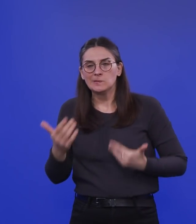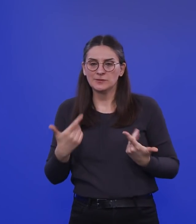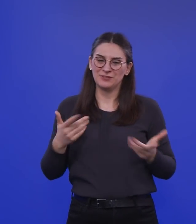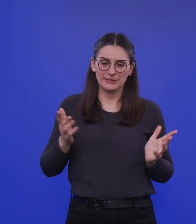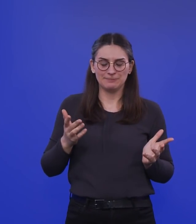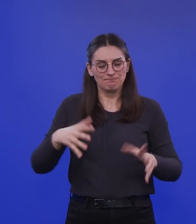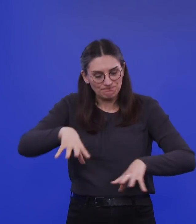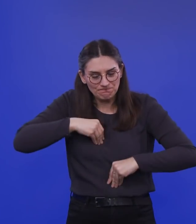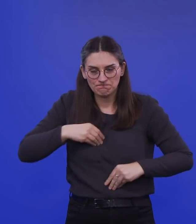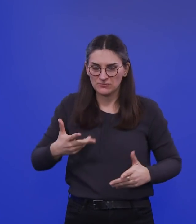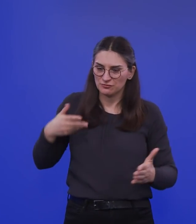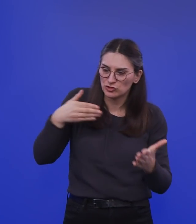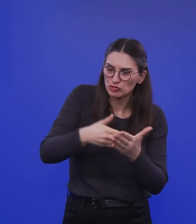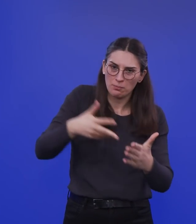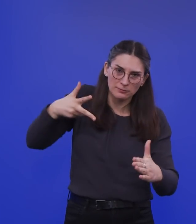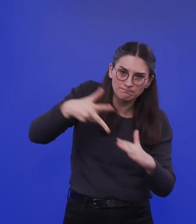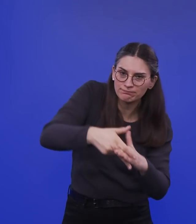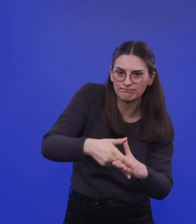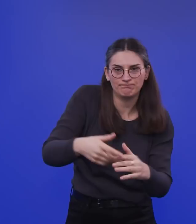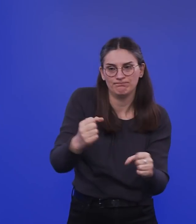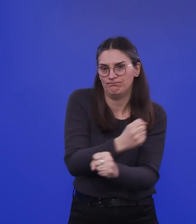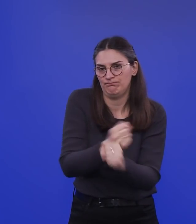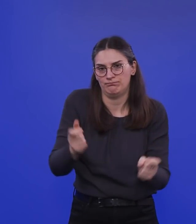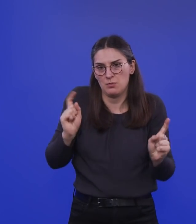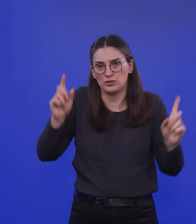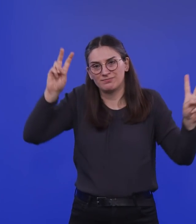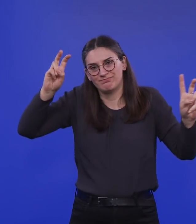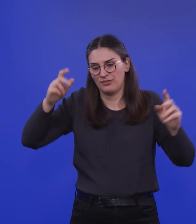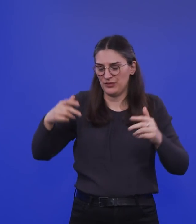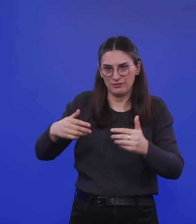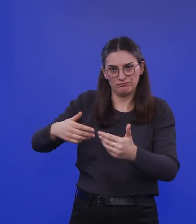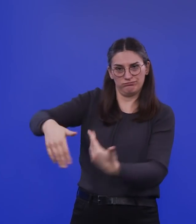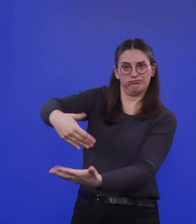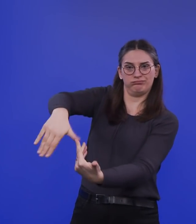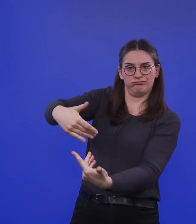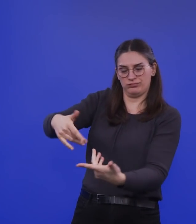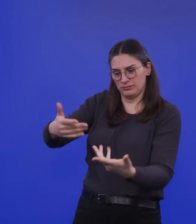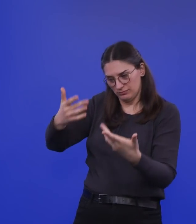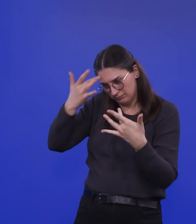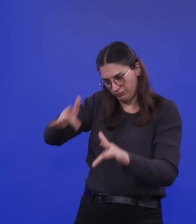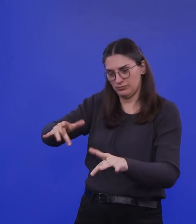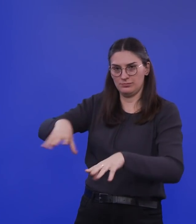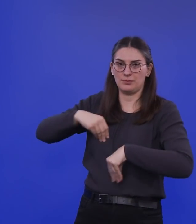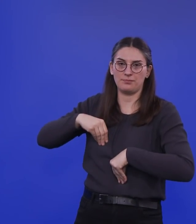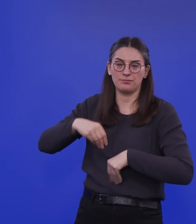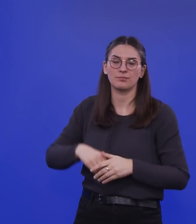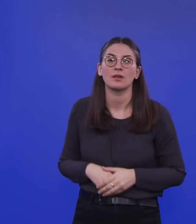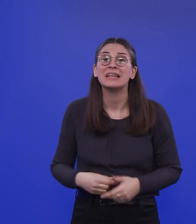aufhalten. Man muss das letztendlich irgendwie auch ein bisschen laufen lassen. Und ich höre manchmal in der öffentlichen